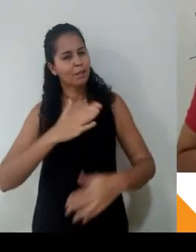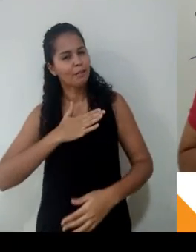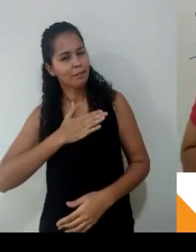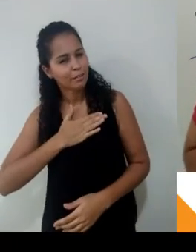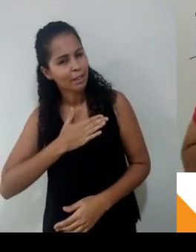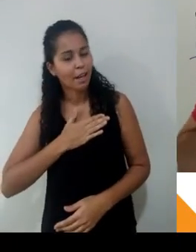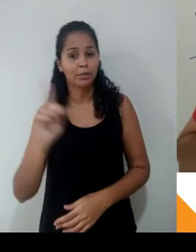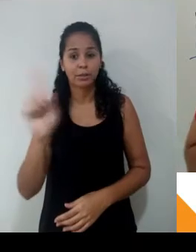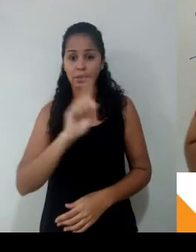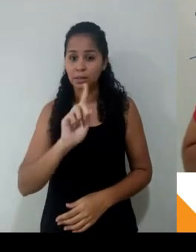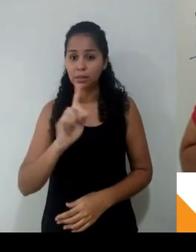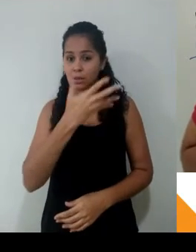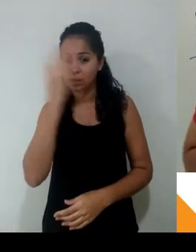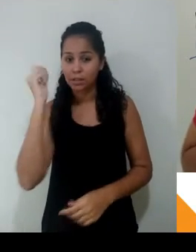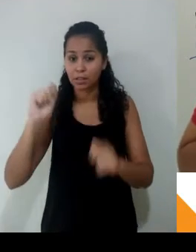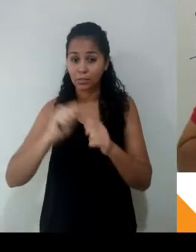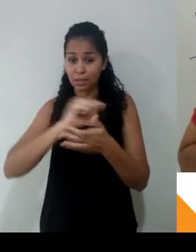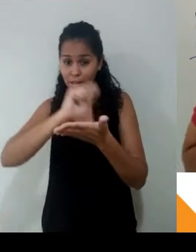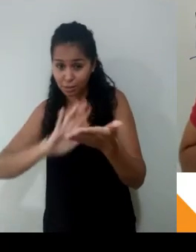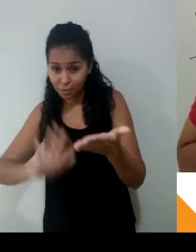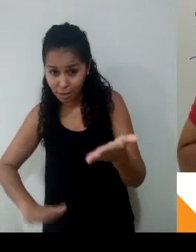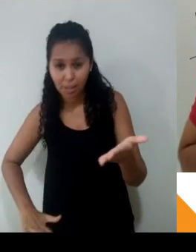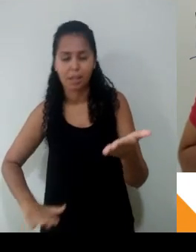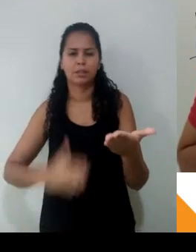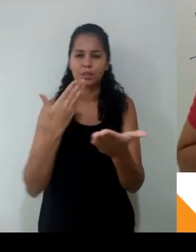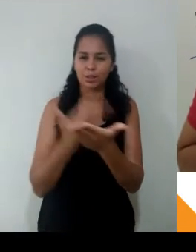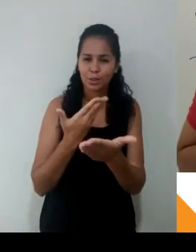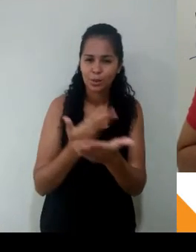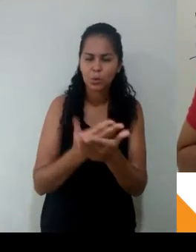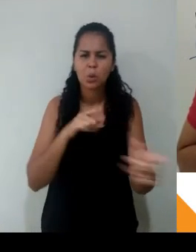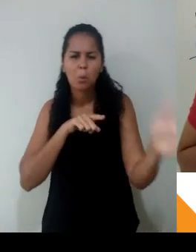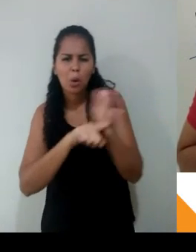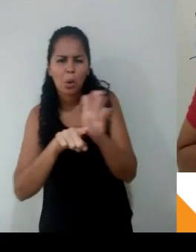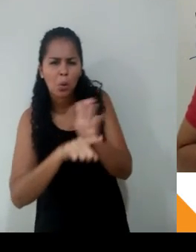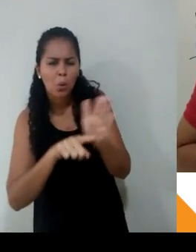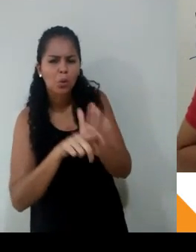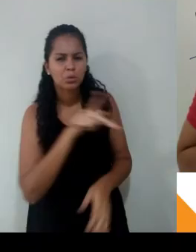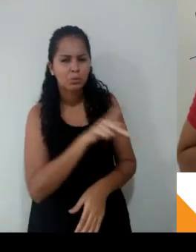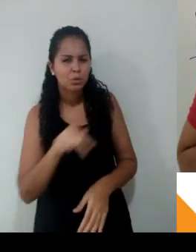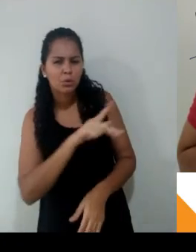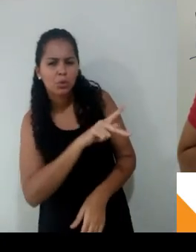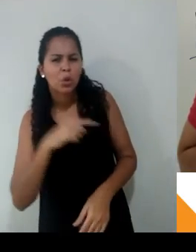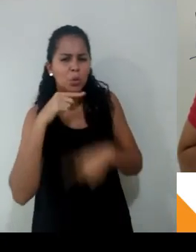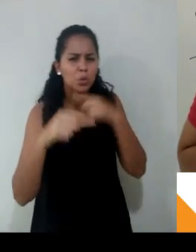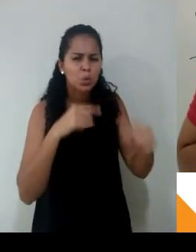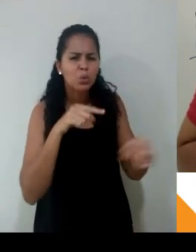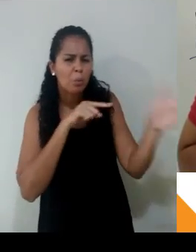mediadores, tire suas dúvidas pra gente continuar na nossa meta de aprovação ao final dessa jornada. Tá bom, queridos? Foi um